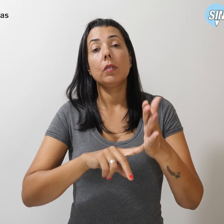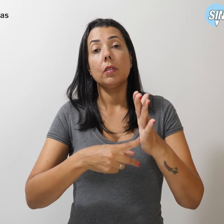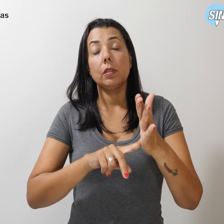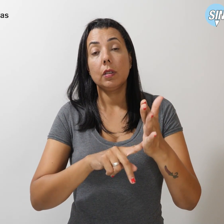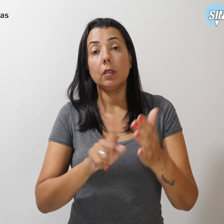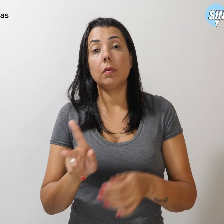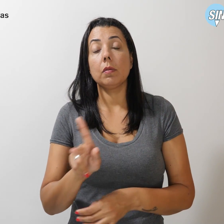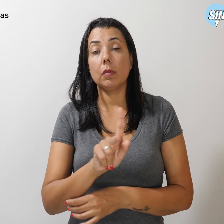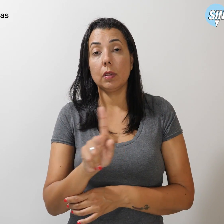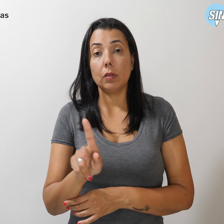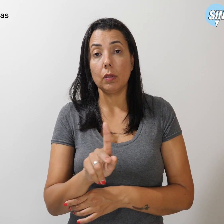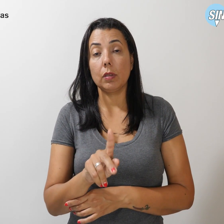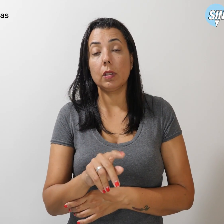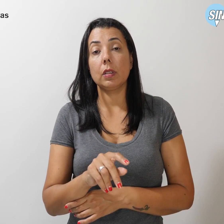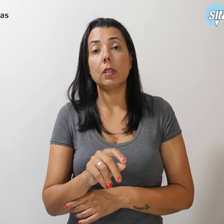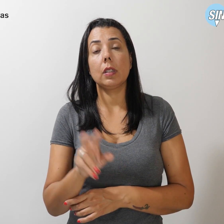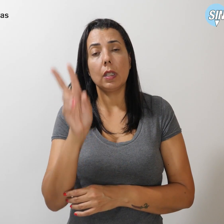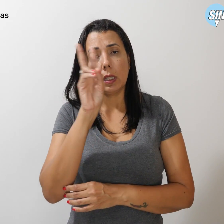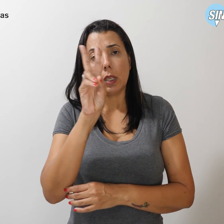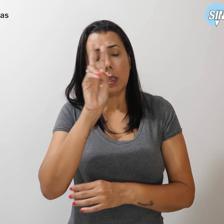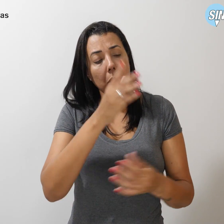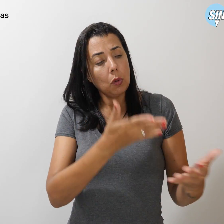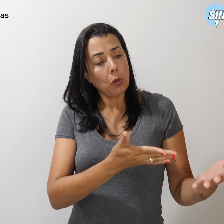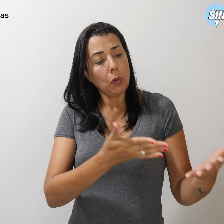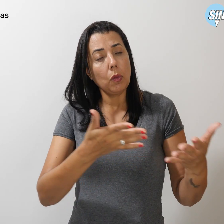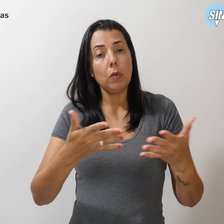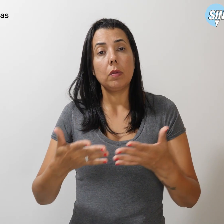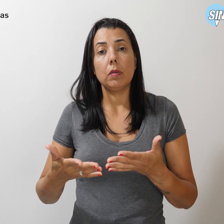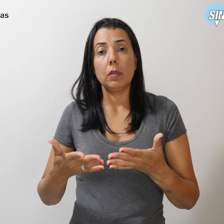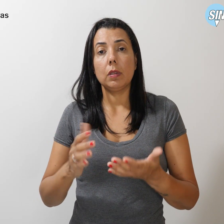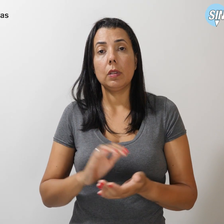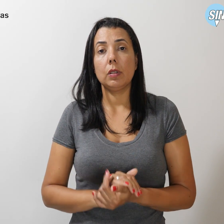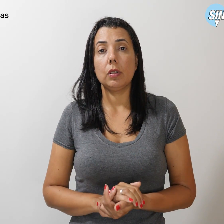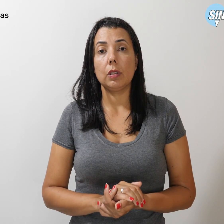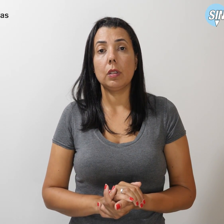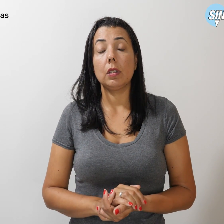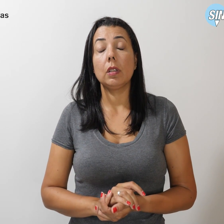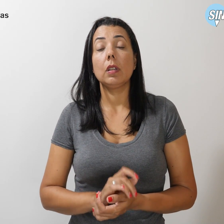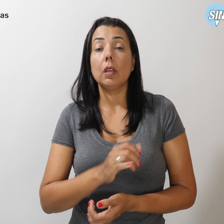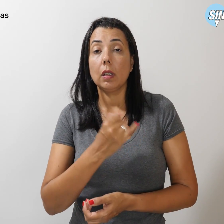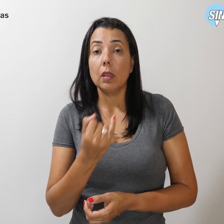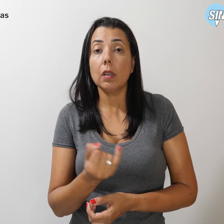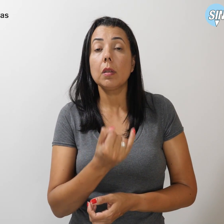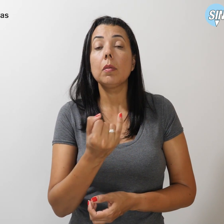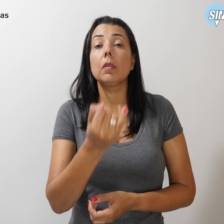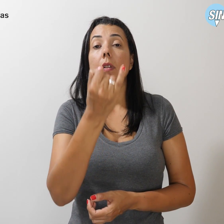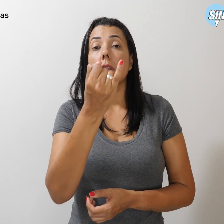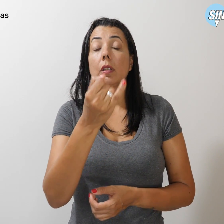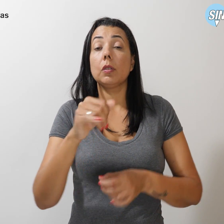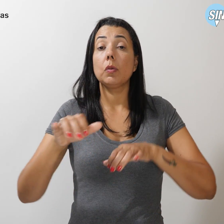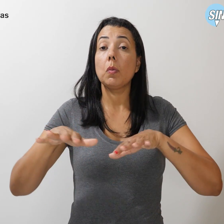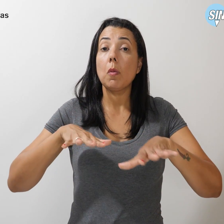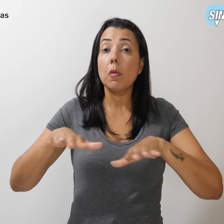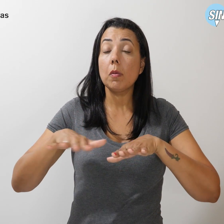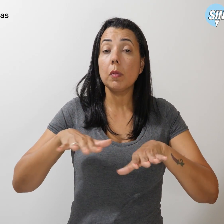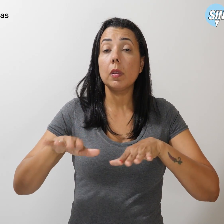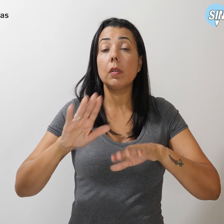Simpro reforça o convite. É fundamental a mobilização das escolas,